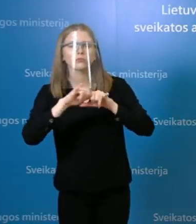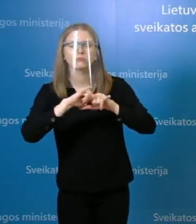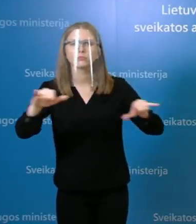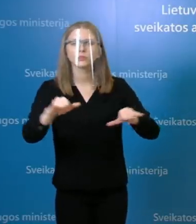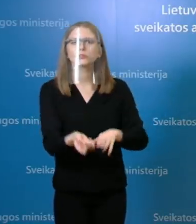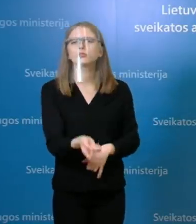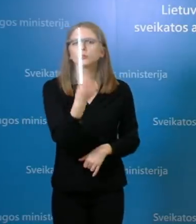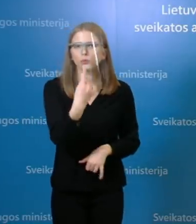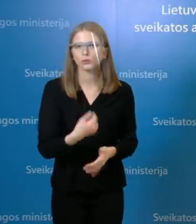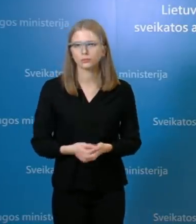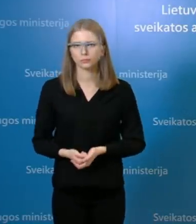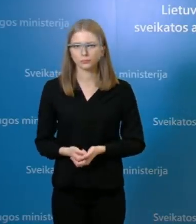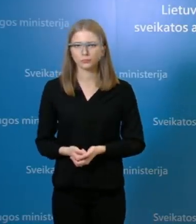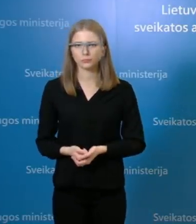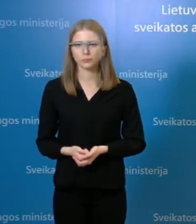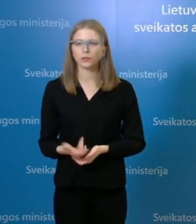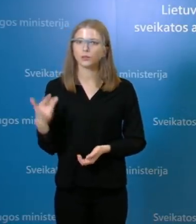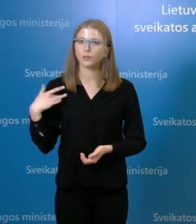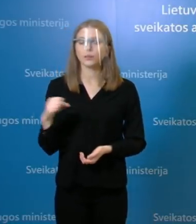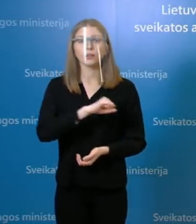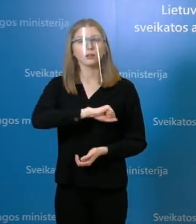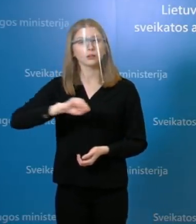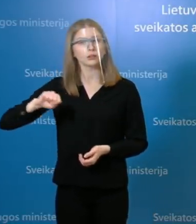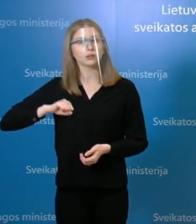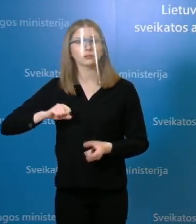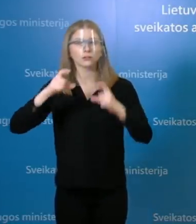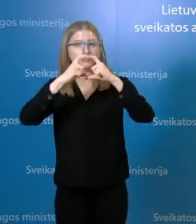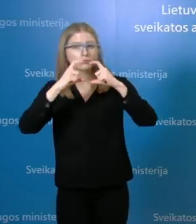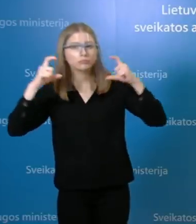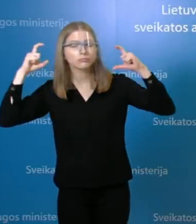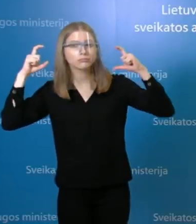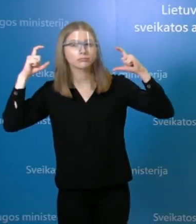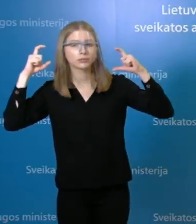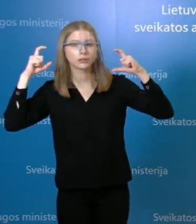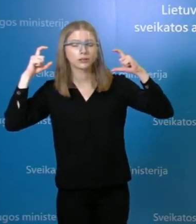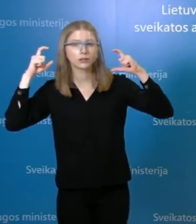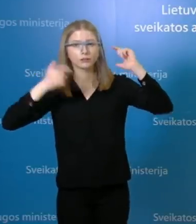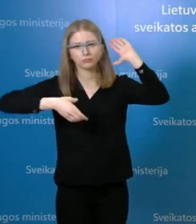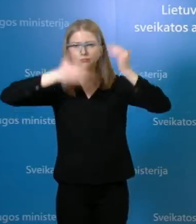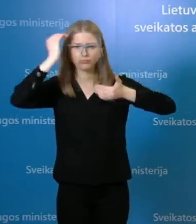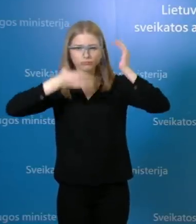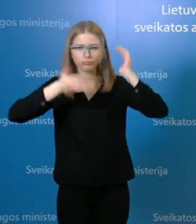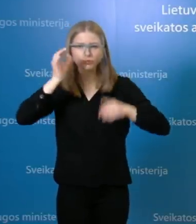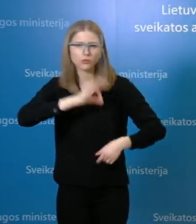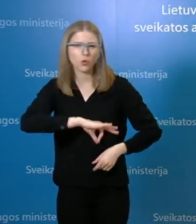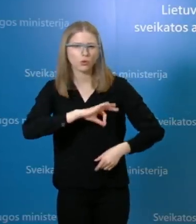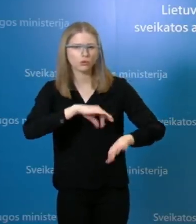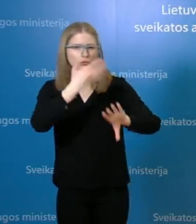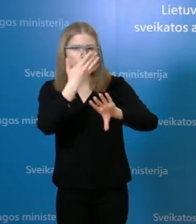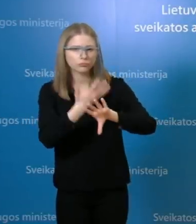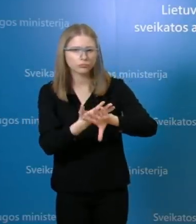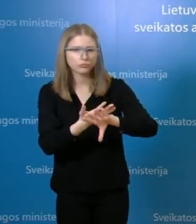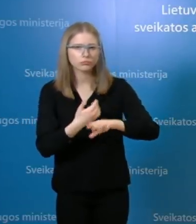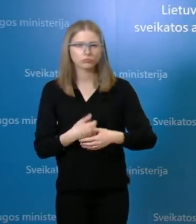priežastis galimas, kai galimai gydytojai netinkam naudojo esmės apsaugos priemonės, ir viso to labai tikėtina, kad likonis, kuriam iš šiandrą kortą buvo nustyta